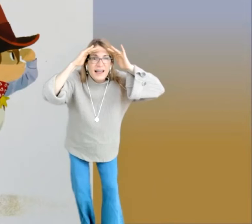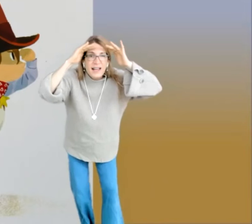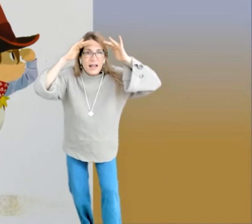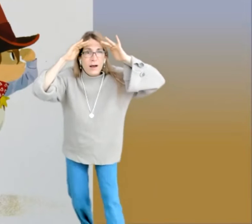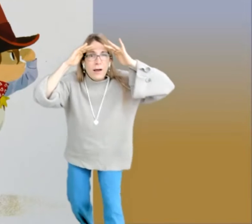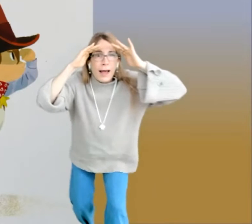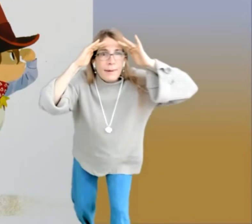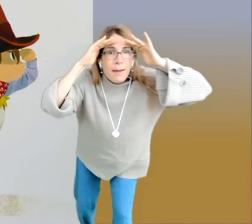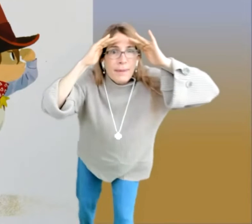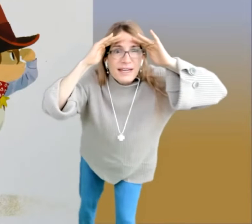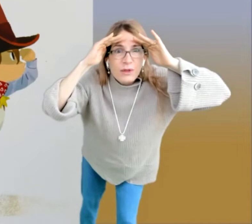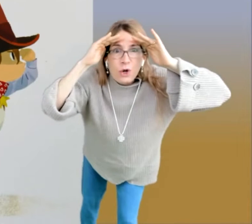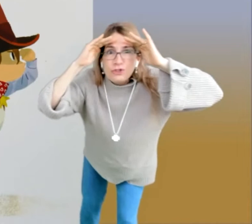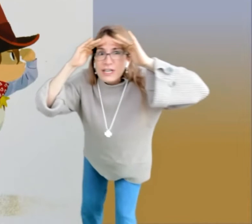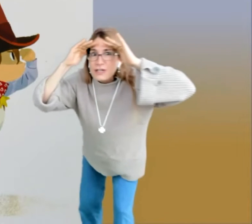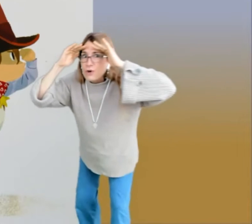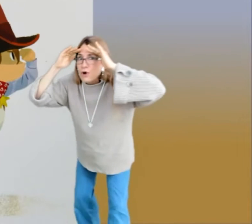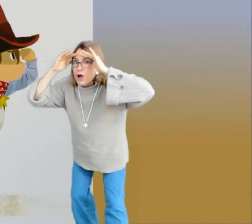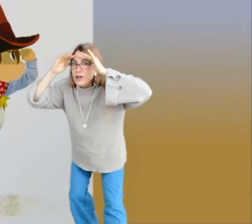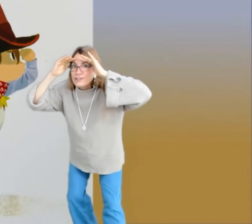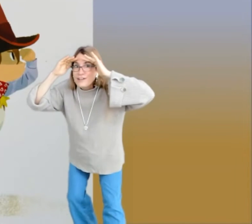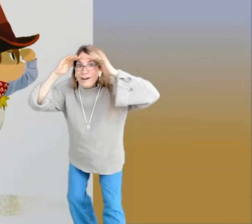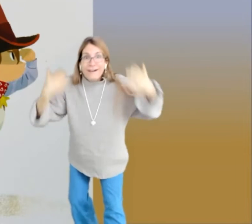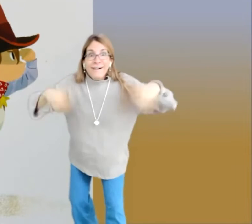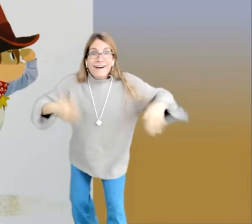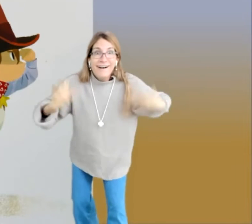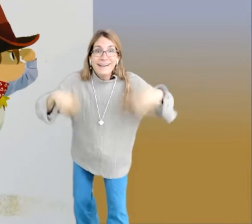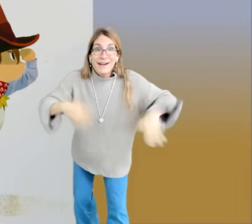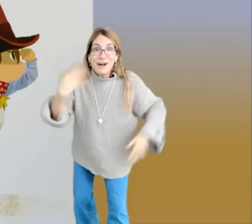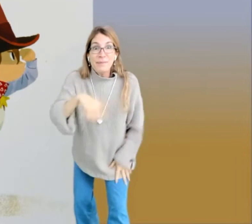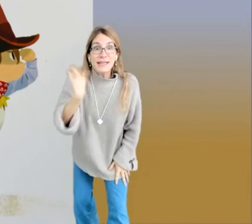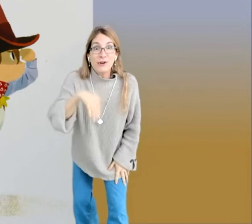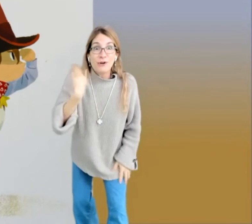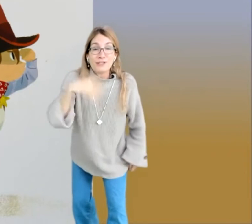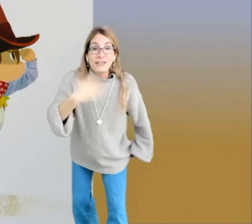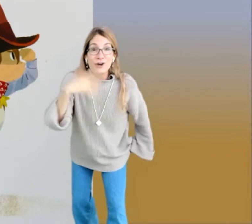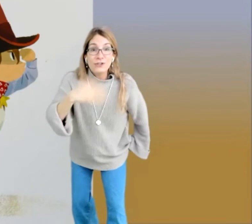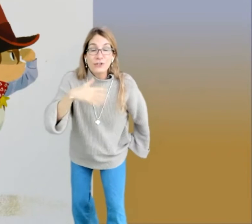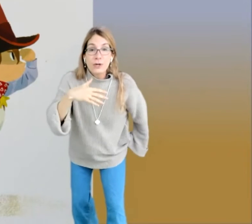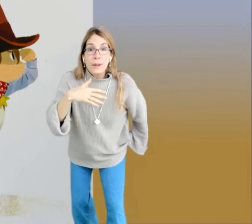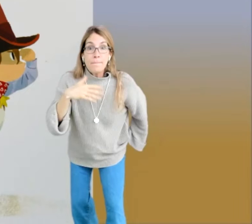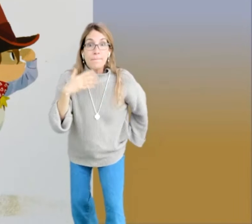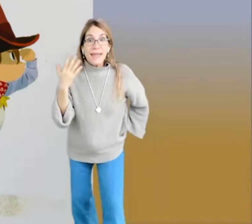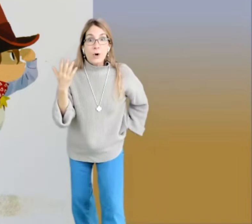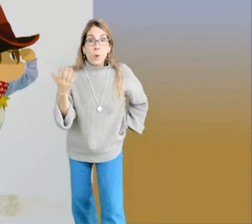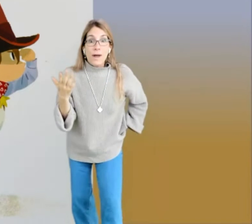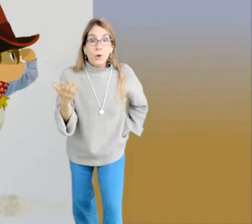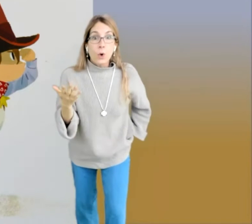¿Habrán venido los niños? ¡Ay! ¿Habrán venido los niños? Pero cuando